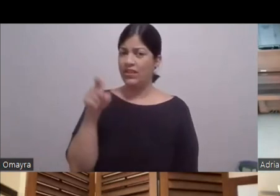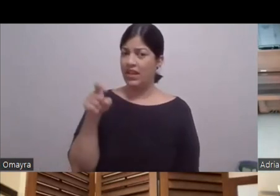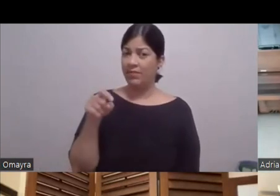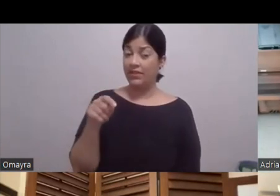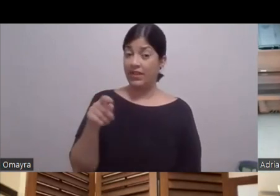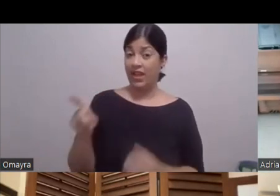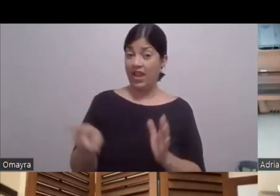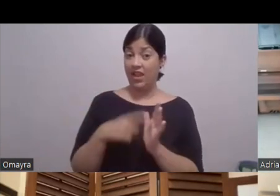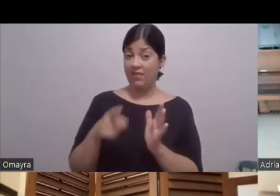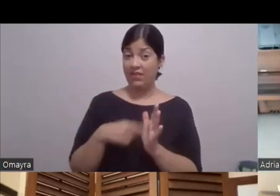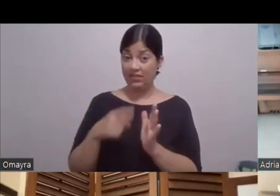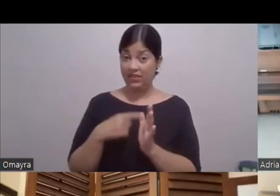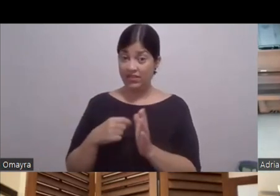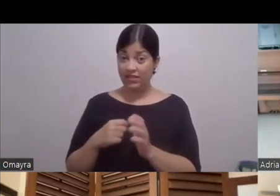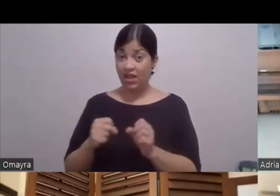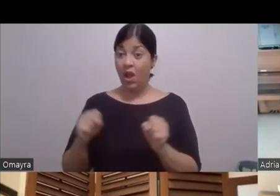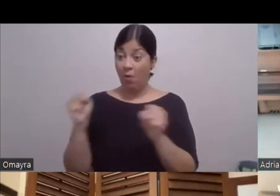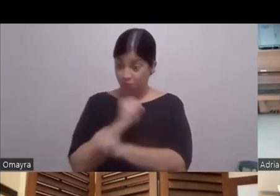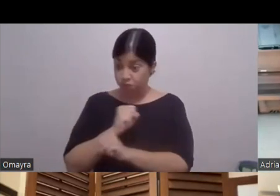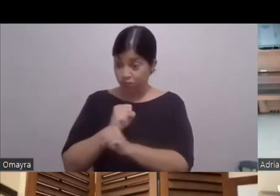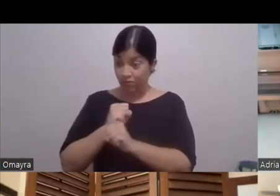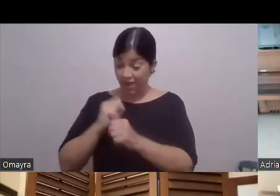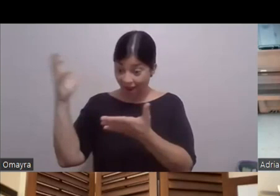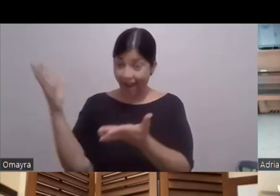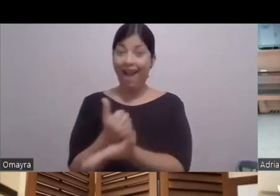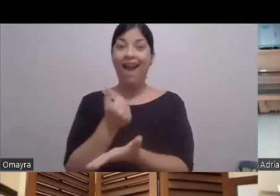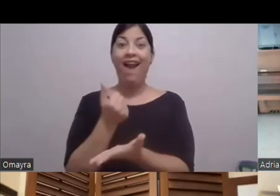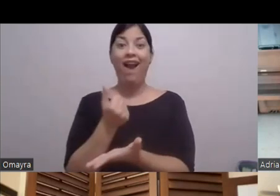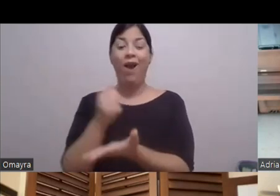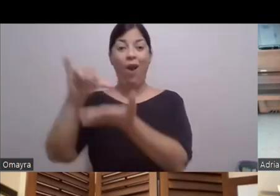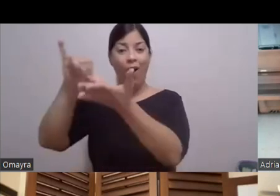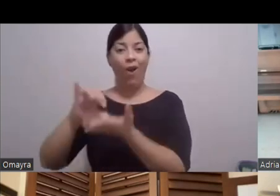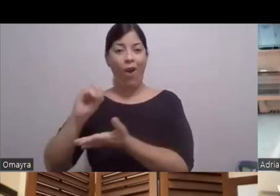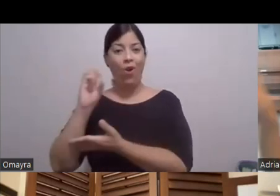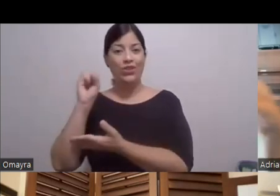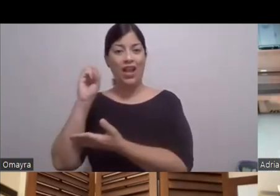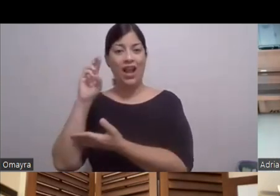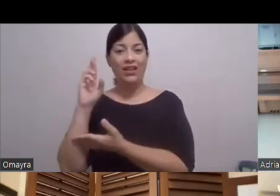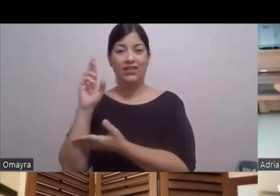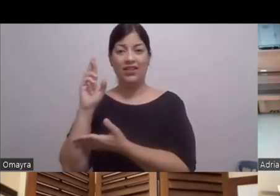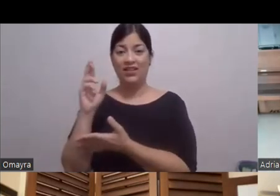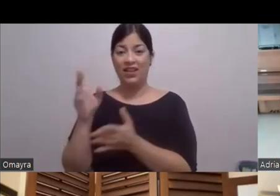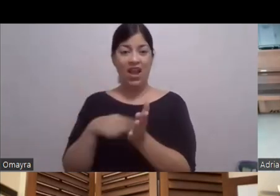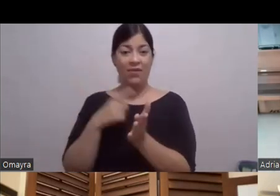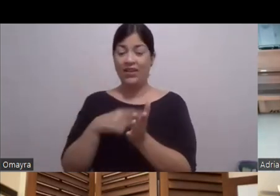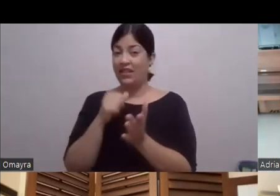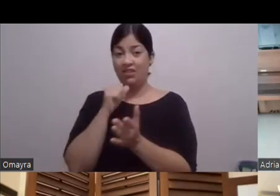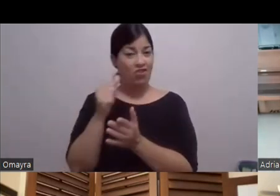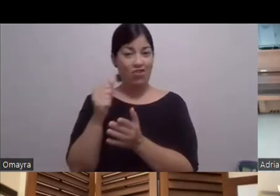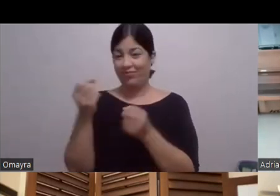Como que haciendo el boom Y ganando Un Oscar O una nominación Te da la puerta Es interesante Es que esto